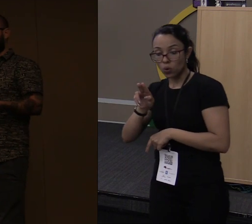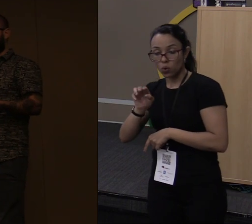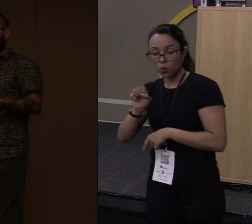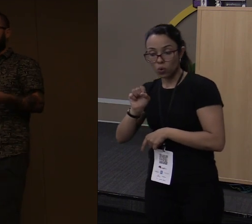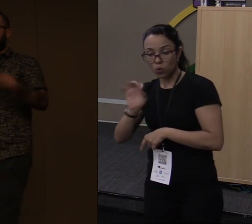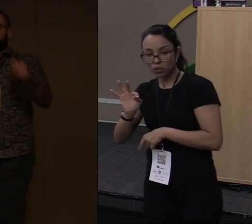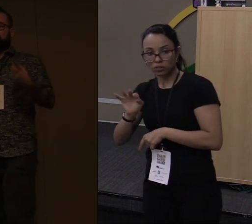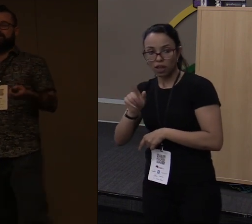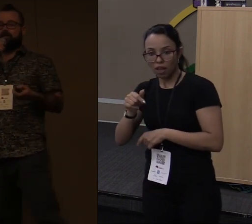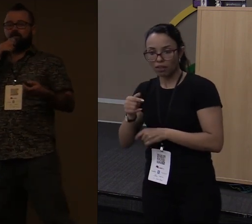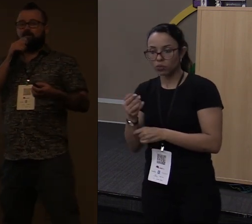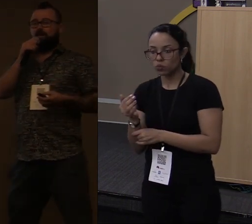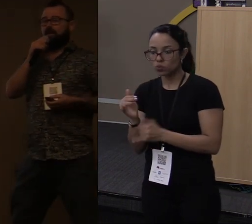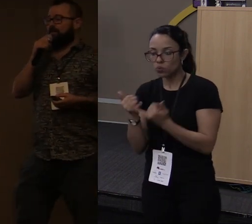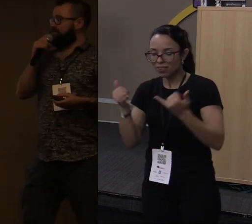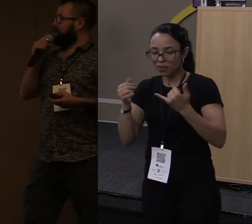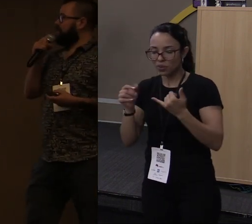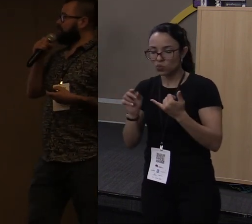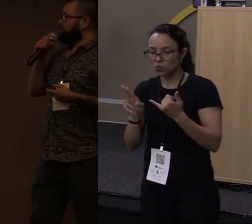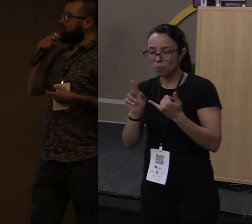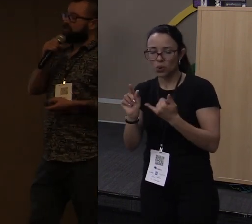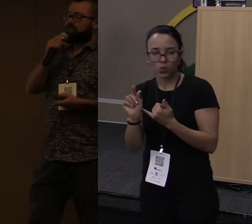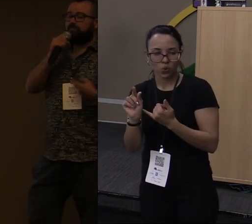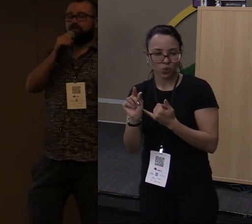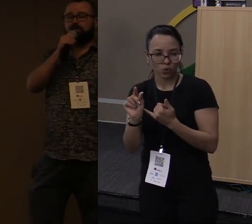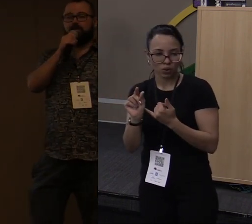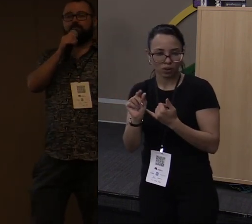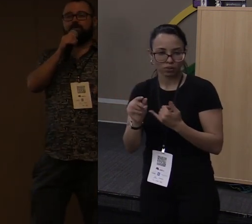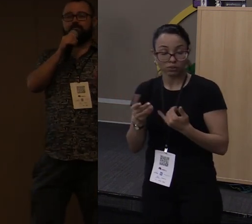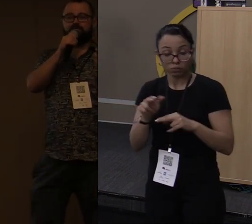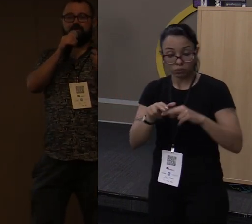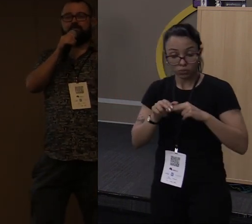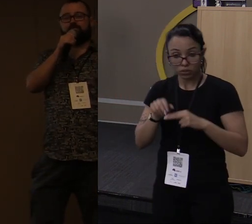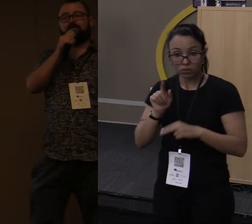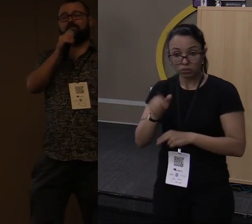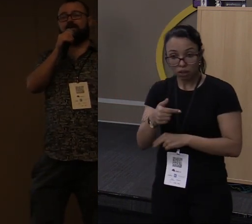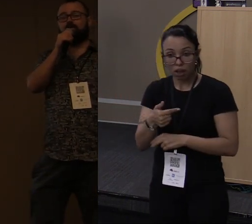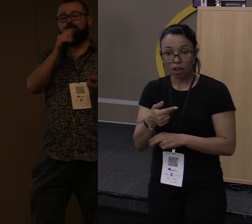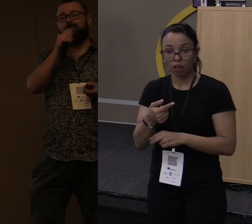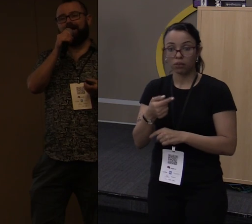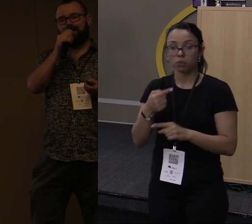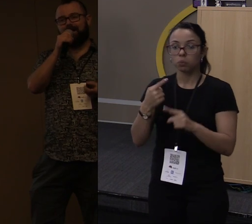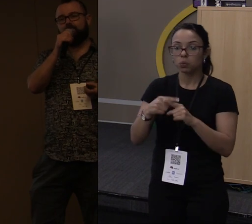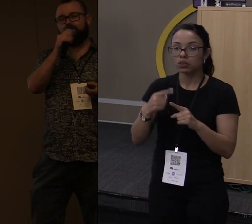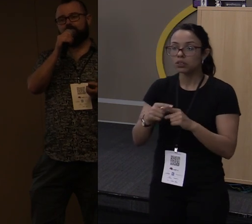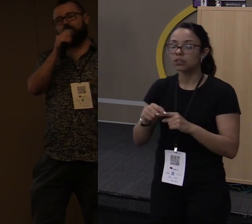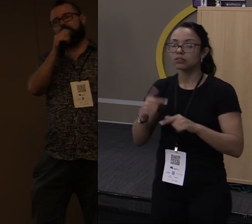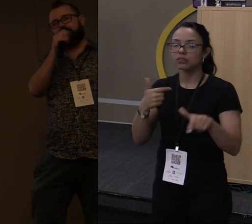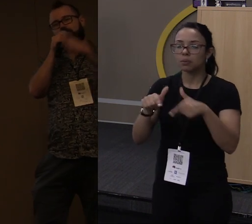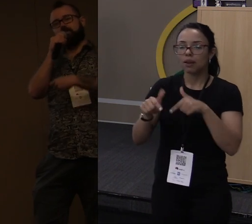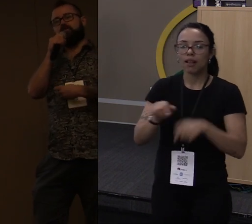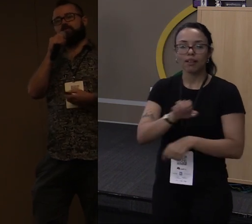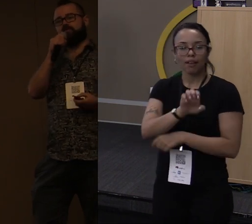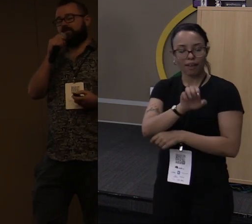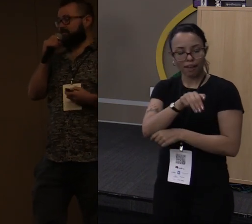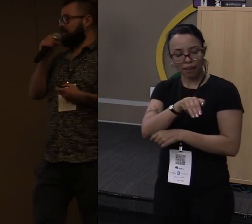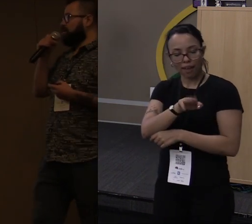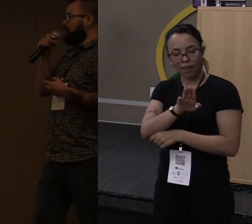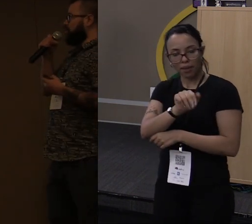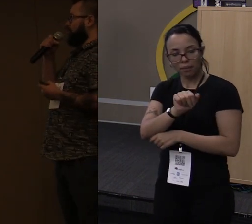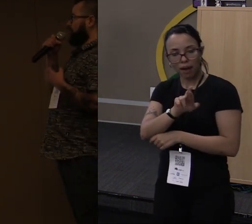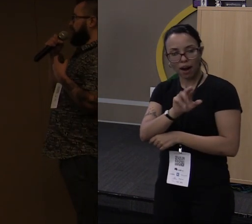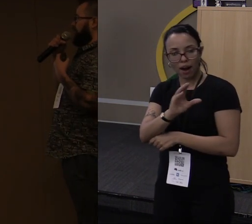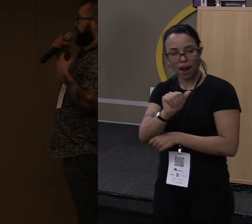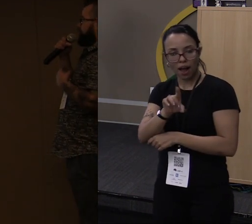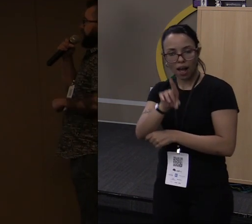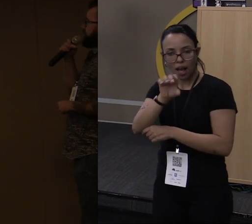elétrica. Então esse é um dos motivos também para você, se estiver trabalhando com embarcado, principalmente, que Rust vai ser